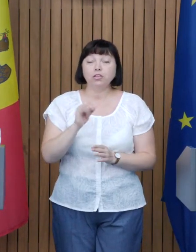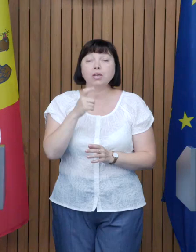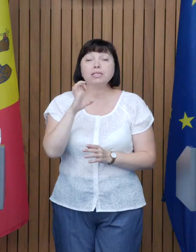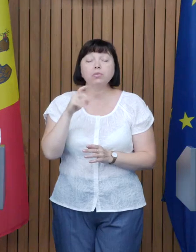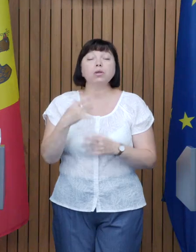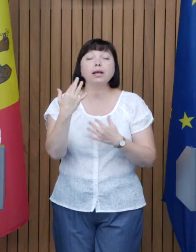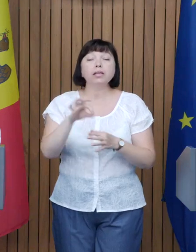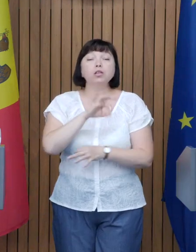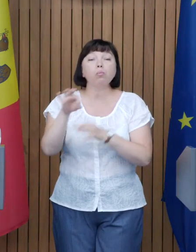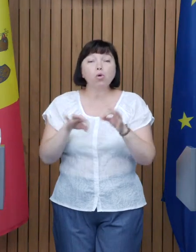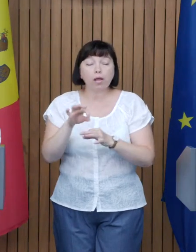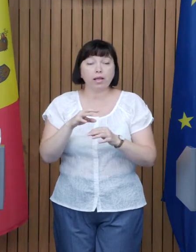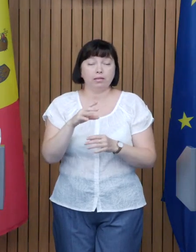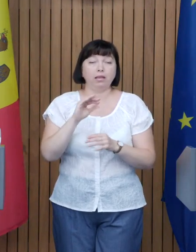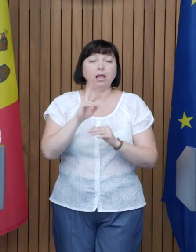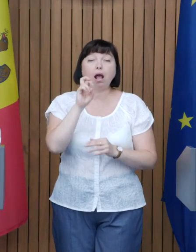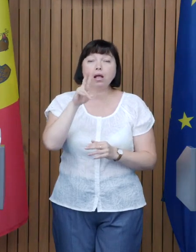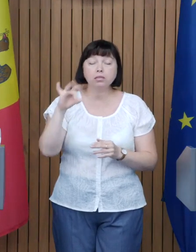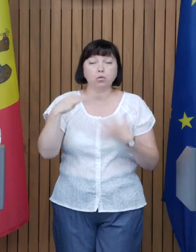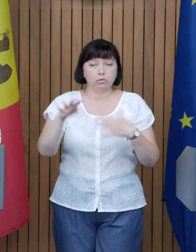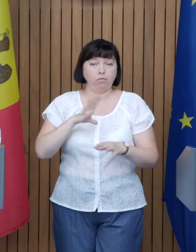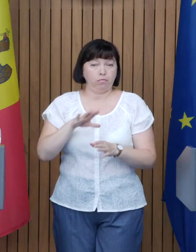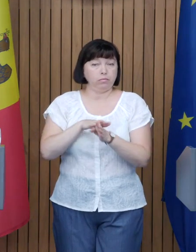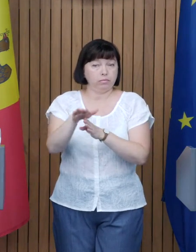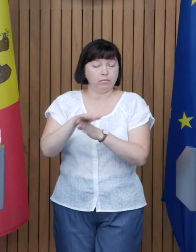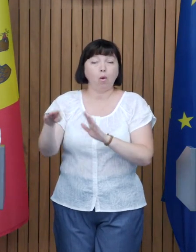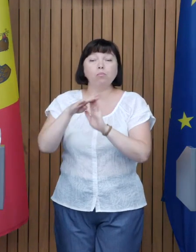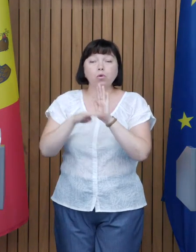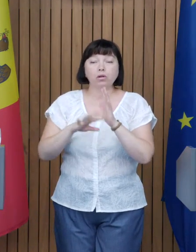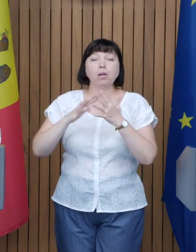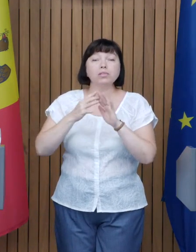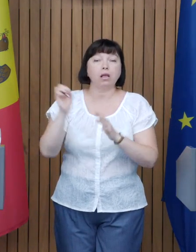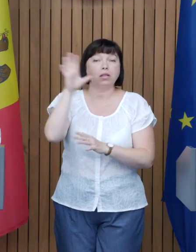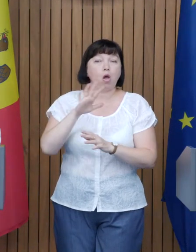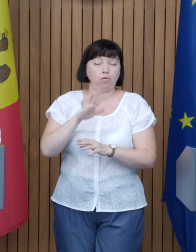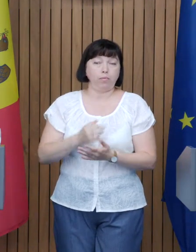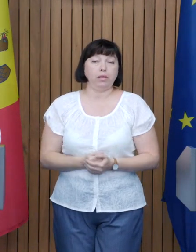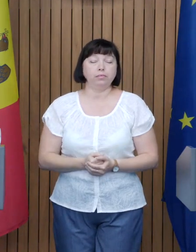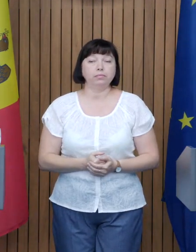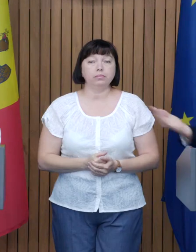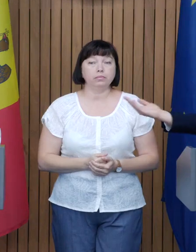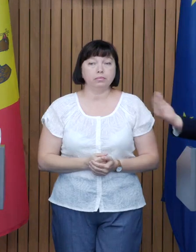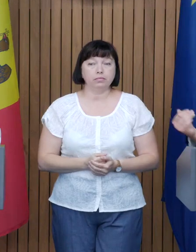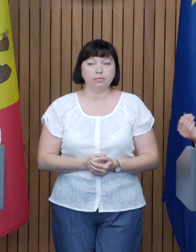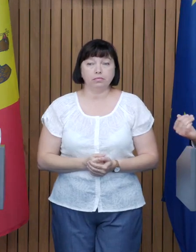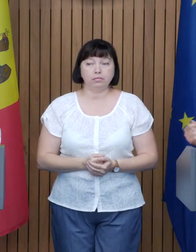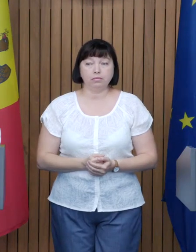proiecte de crește deja s-au realizat În special în programul Satul European Mulțumesc